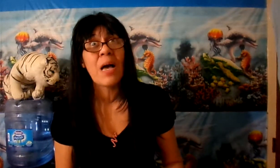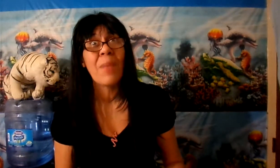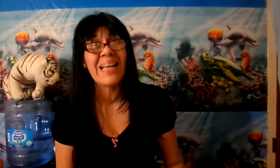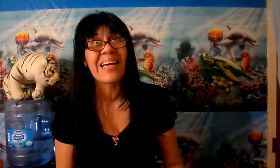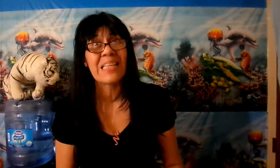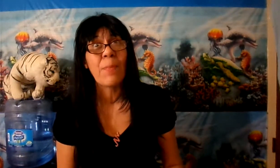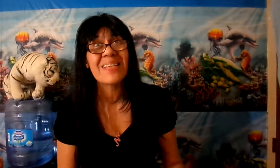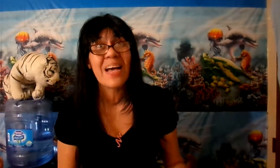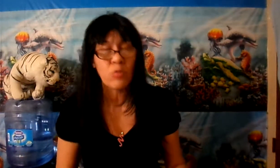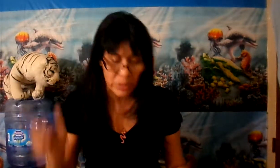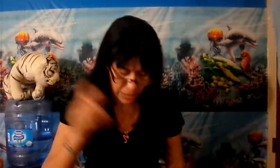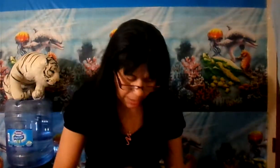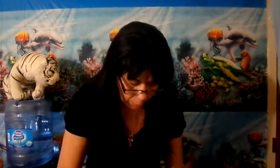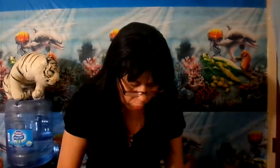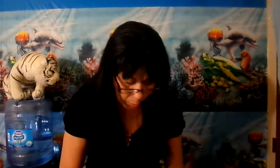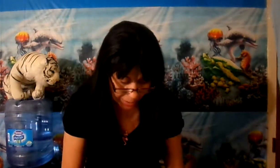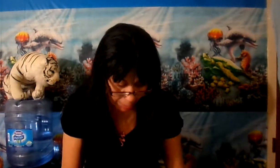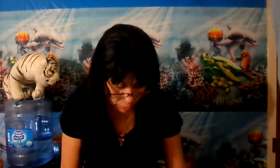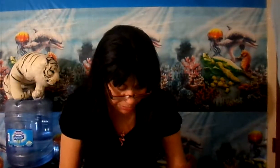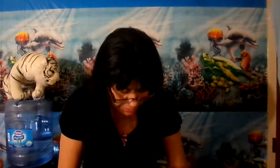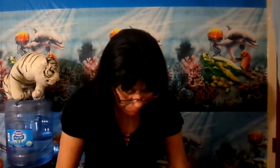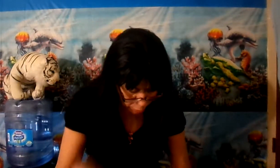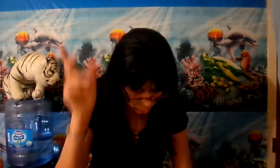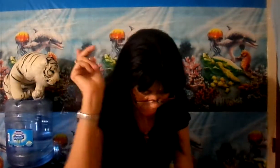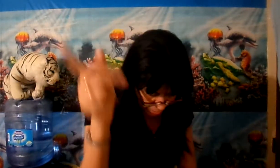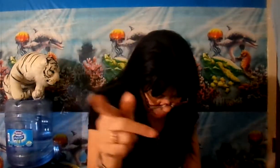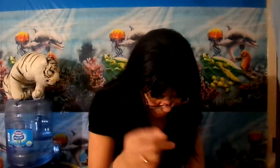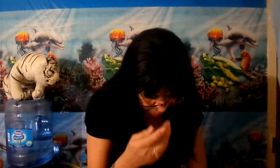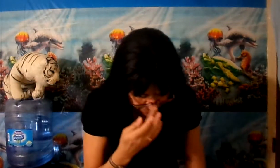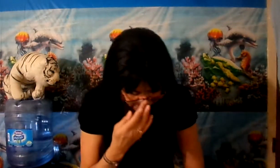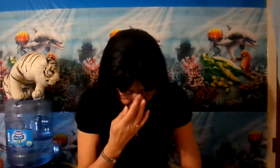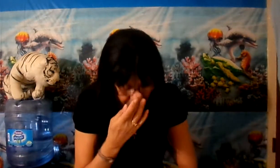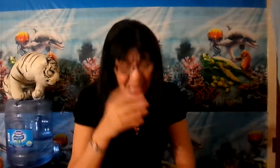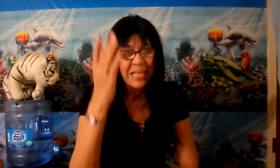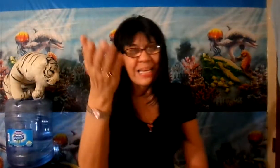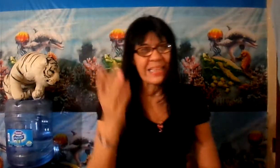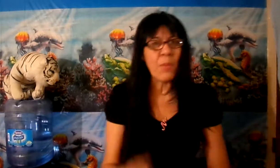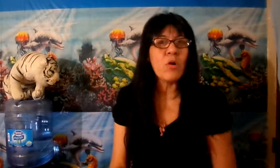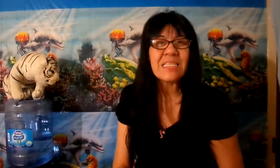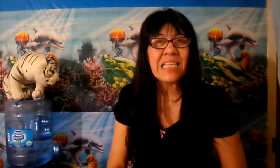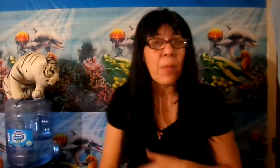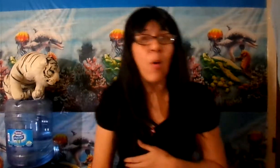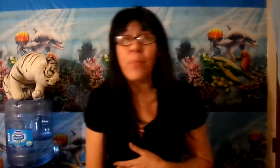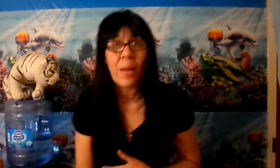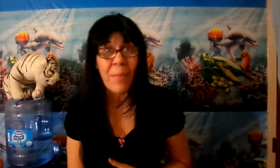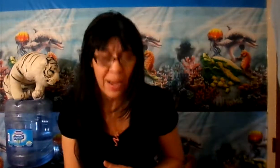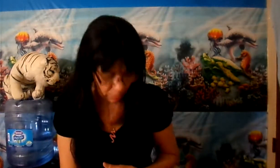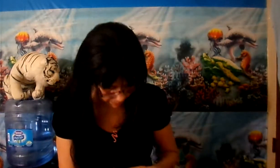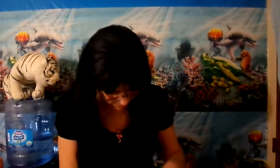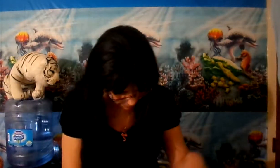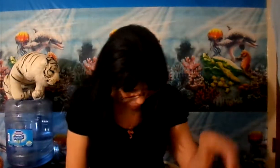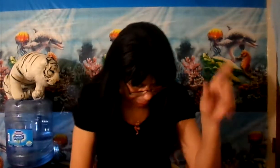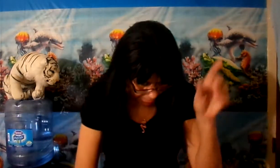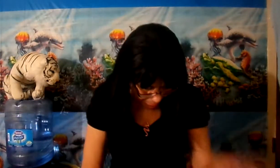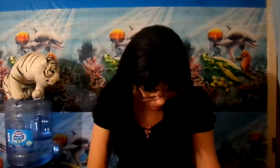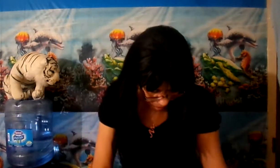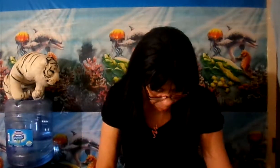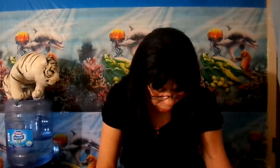malas que están pasando en este mundo, porque las cosas se están poniendo de mal en peor. Estamos en tiempos bien malos. En este mundo